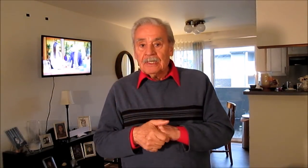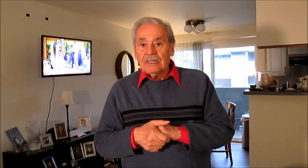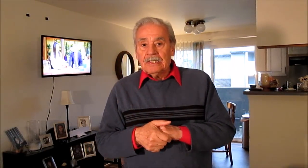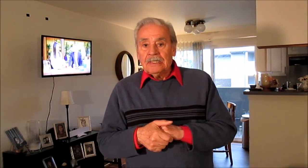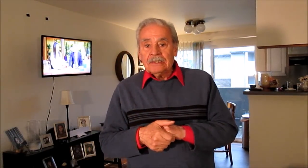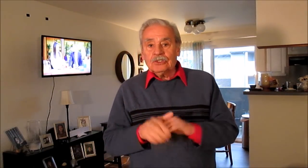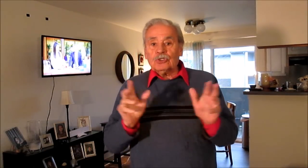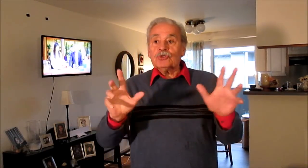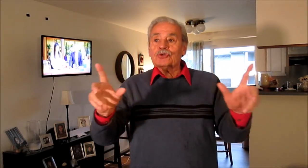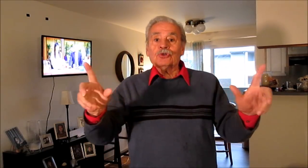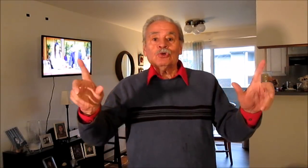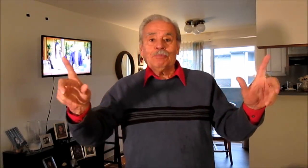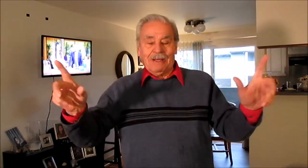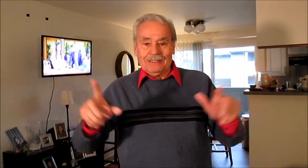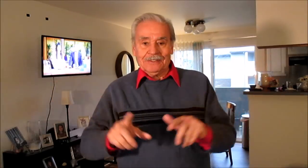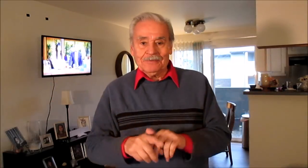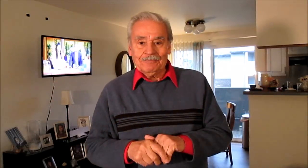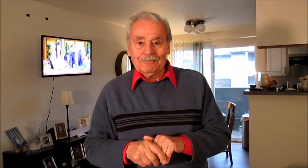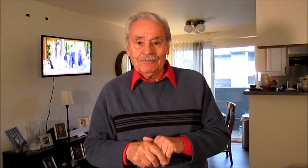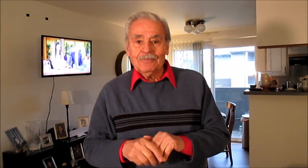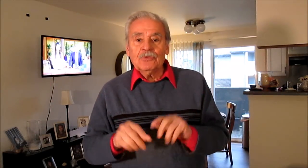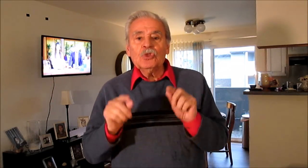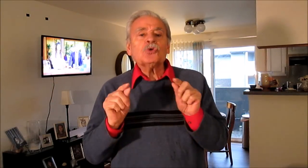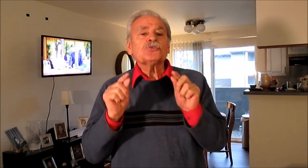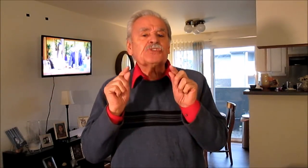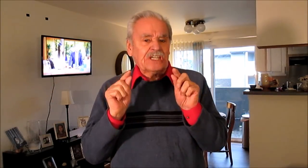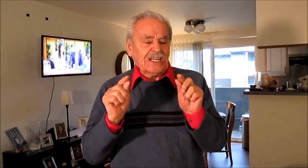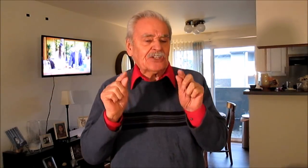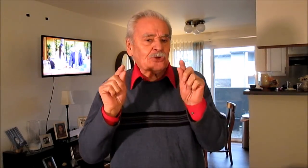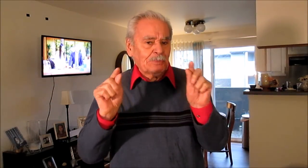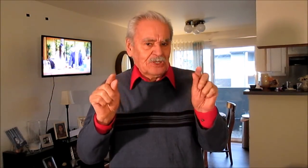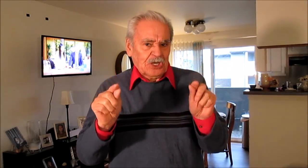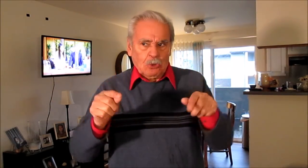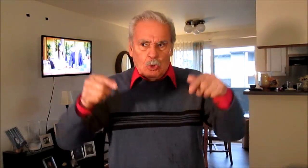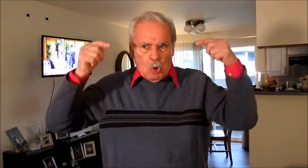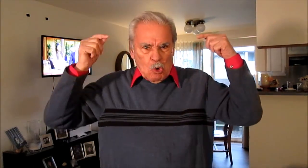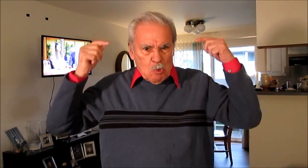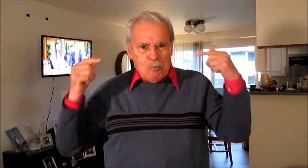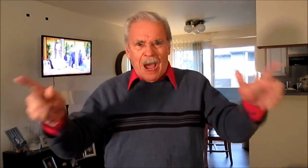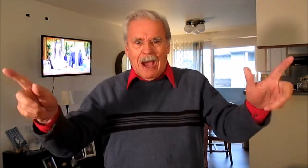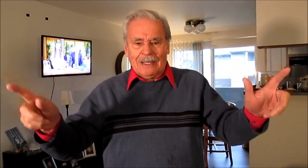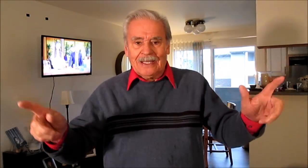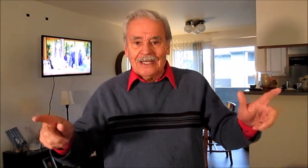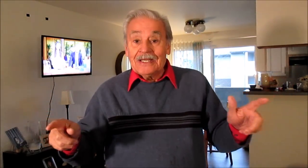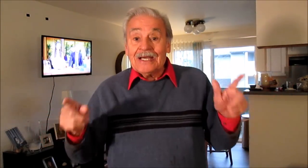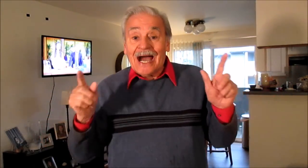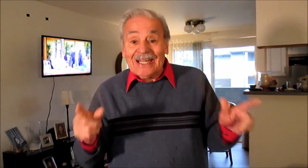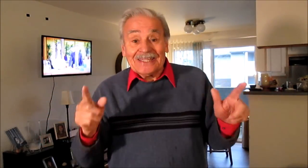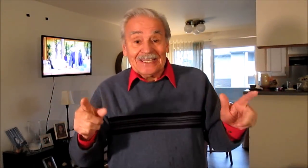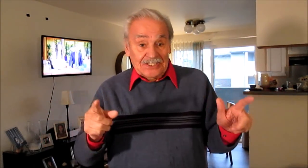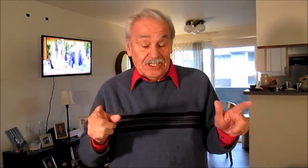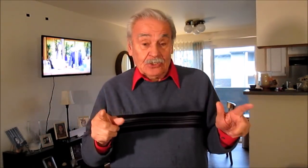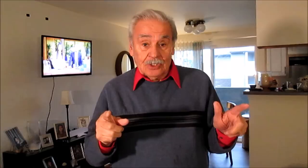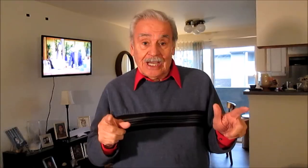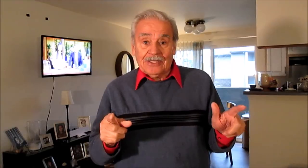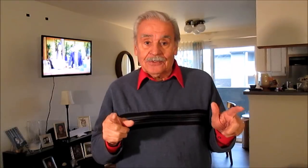todos son culpables, no siquiera sospechados, culpables. Antes de ser juzgados